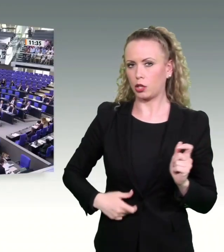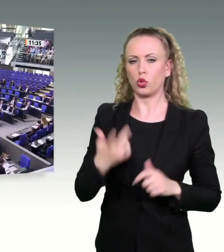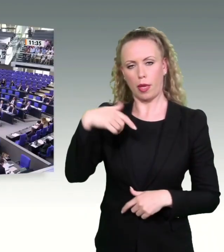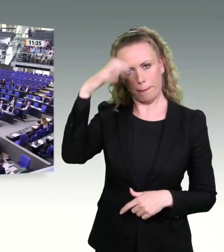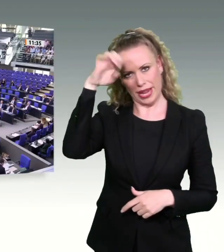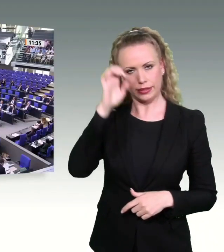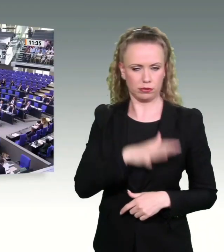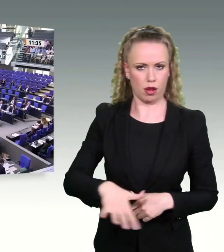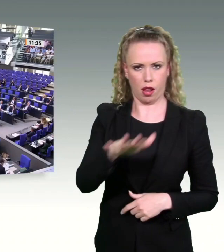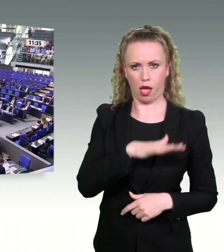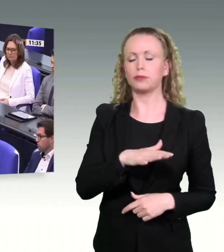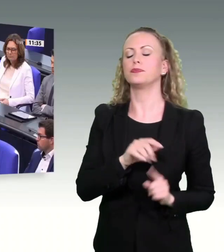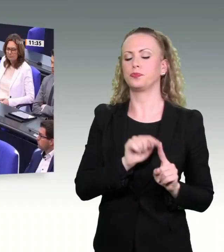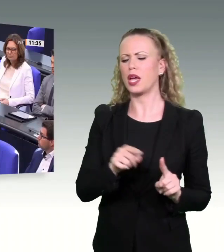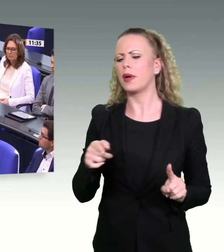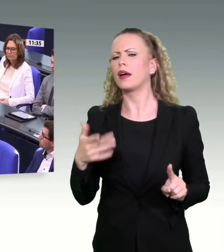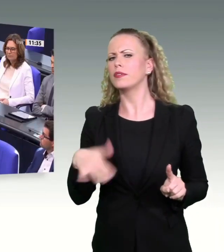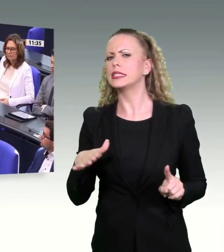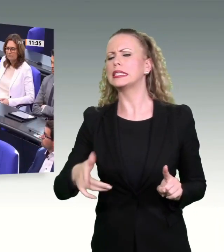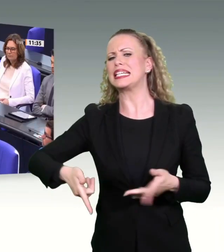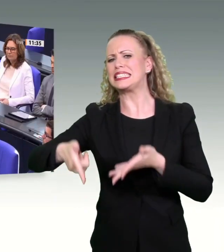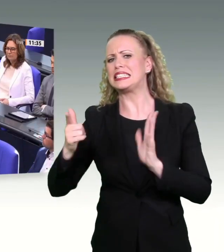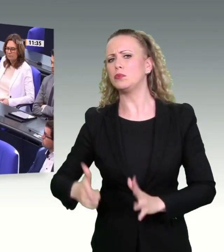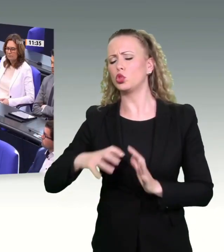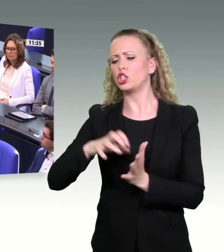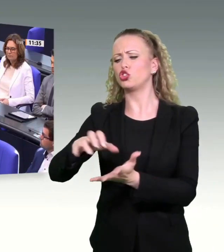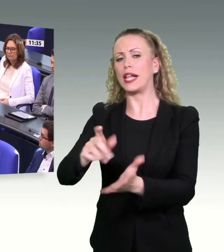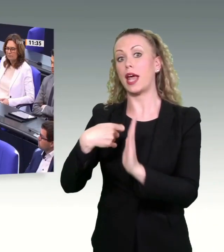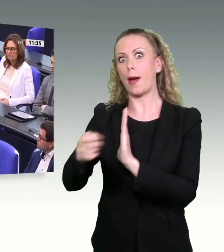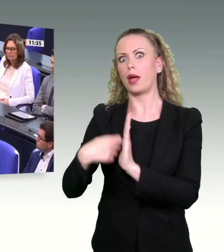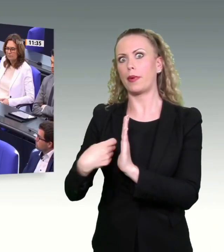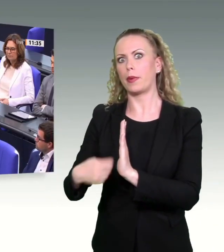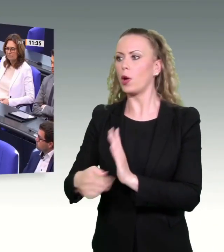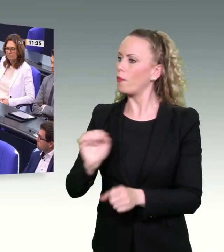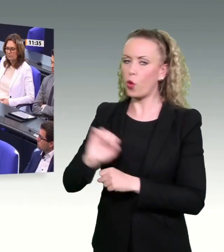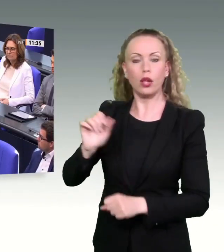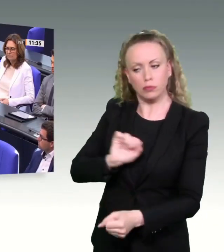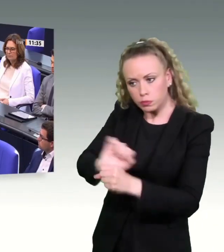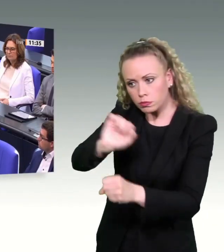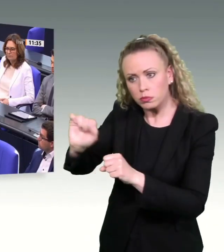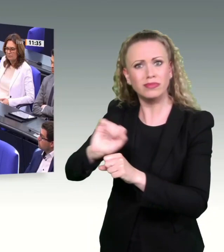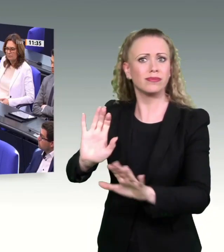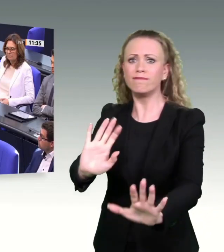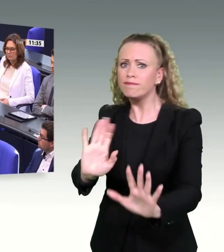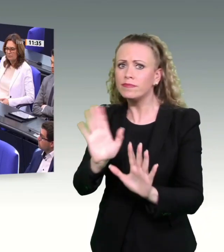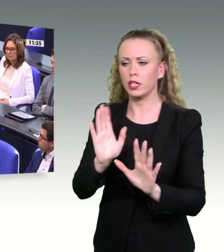meinen Bereich um 700 Stellen gekürzt hat gegen unseren Widerstand. Ich musste das aufräumen. Eines der Gründe für die Verfahrensverzögerung in Berlin